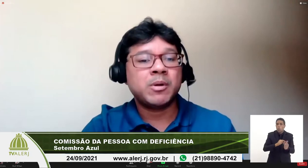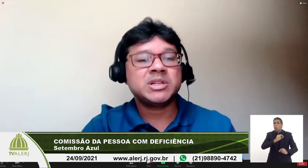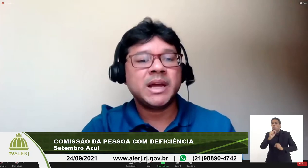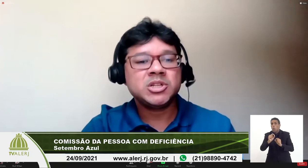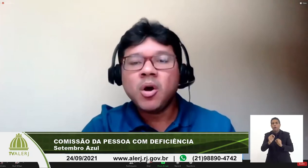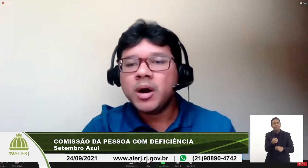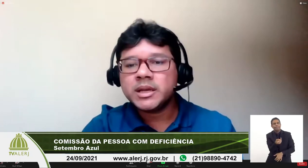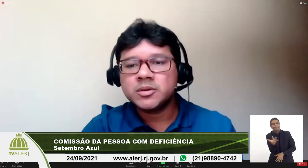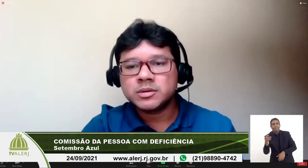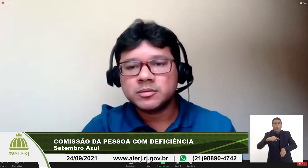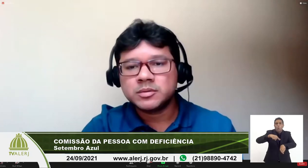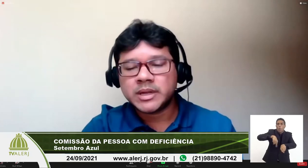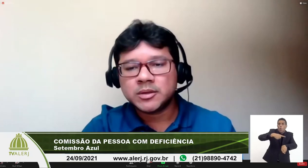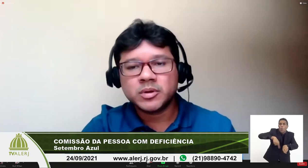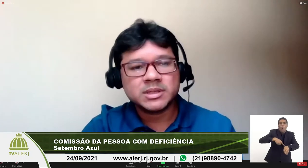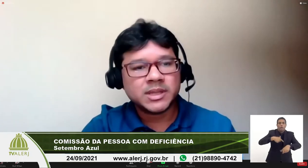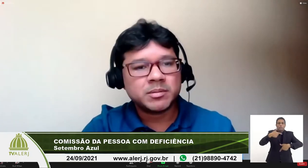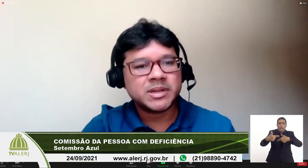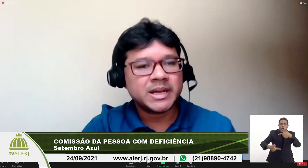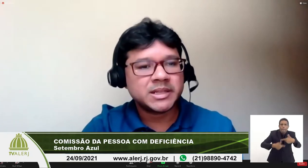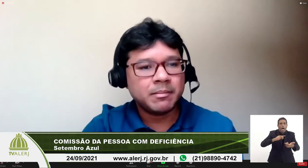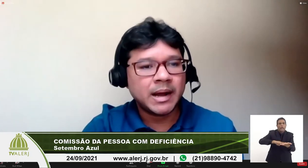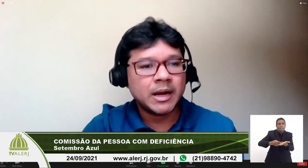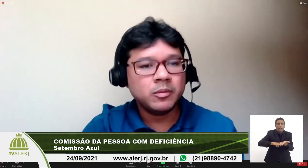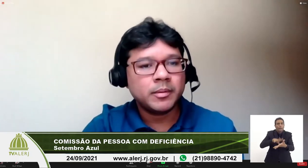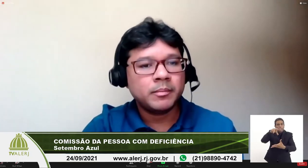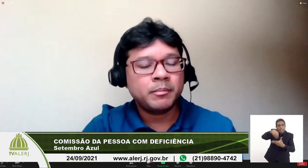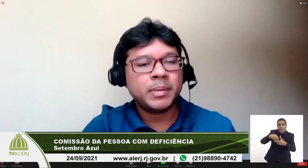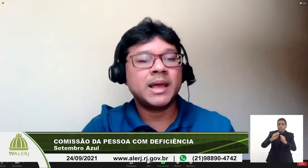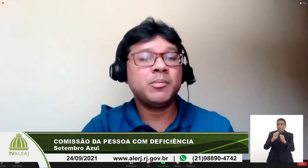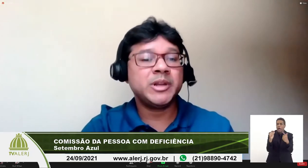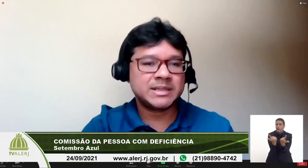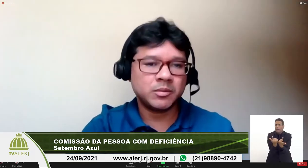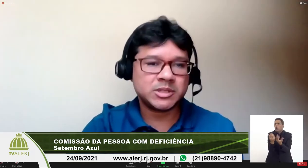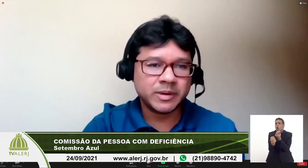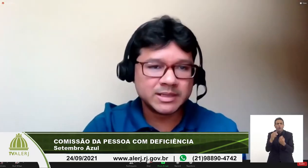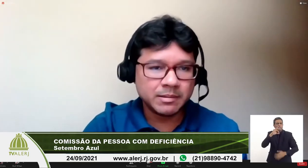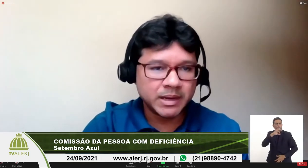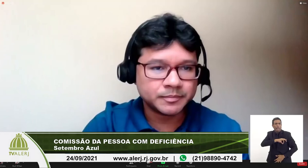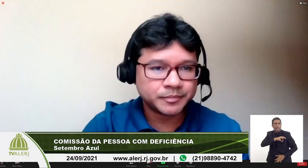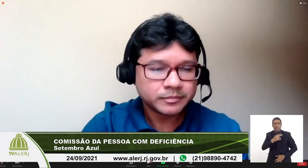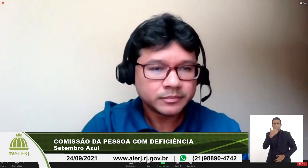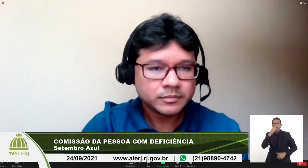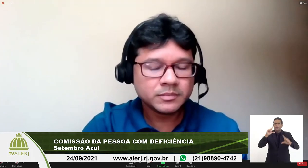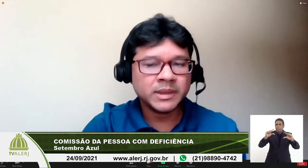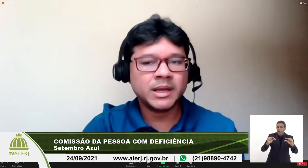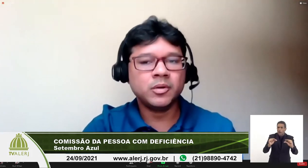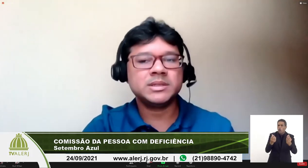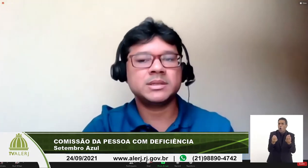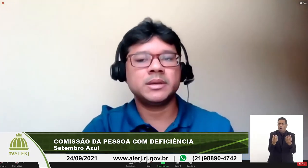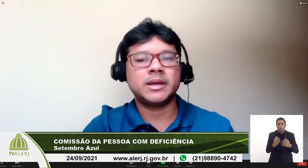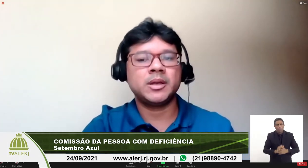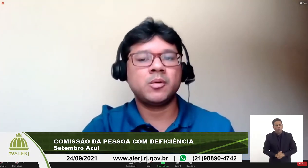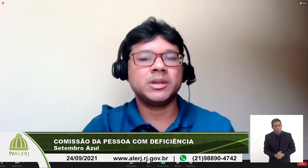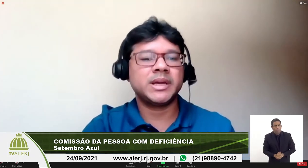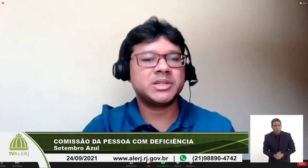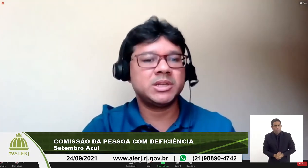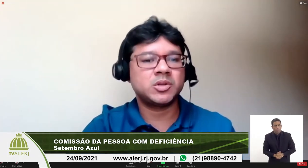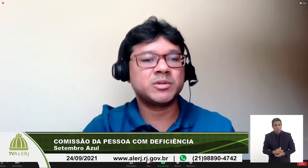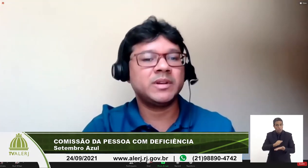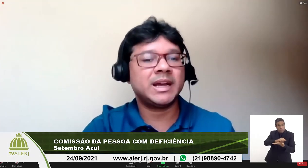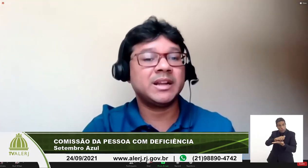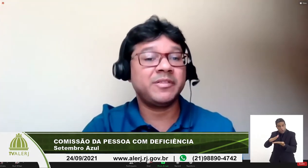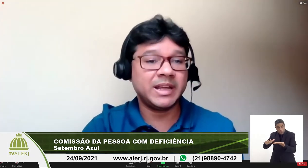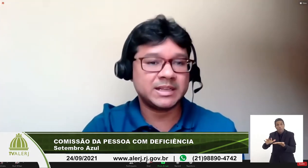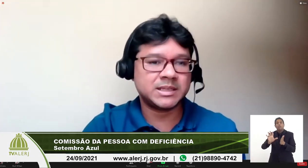a quantidade de hora que os tradutores intérpretes da alérgica trabalham pela remuneração que estão recebendo nós enquanto a gente